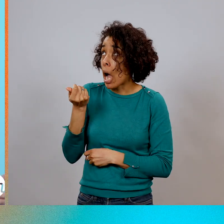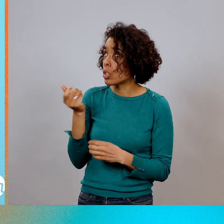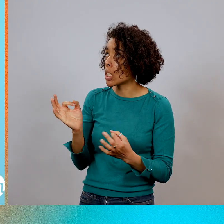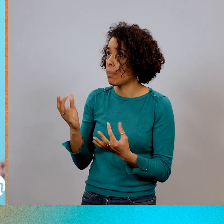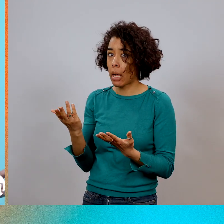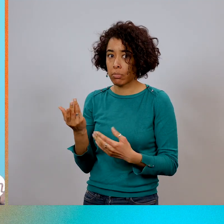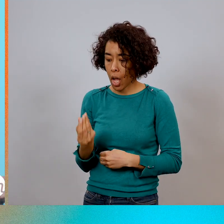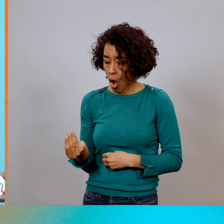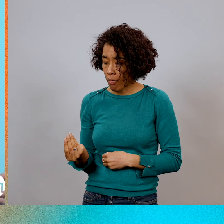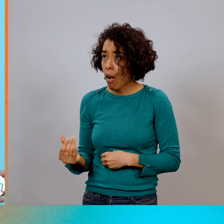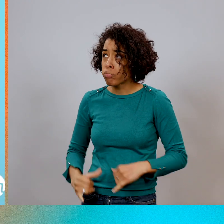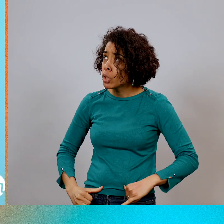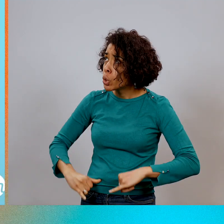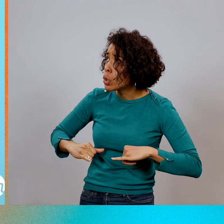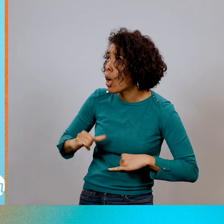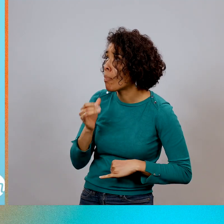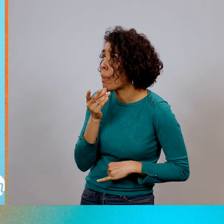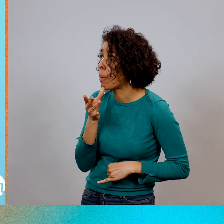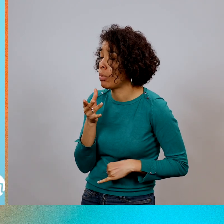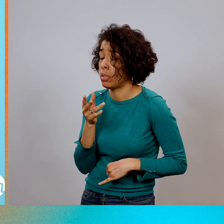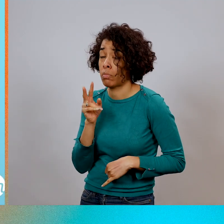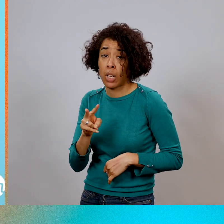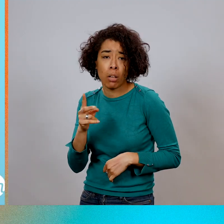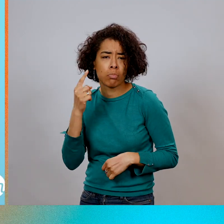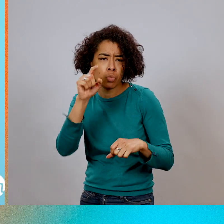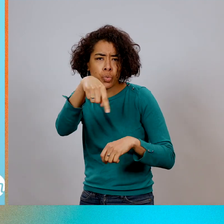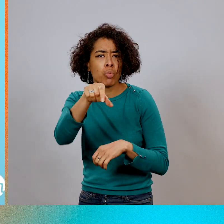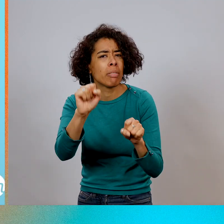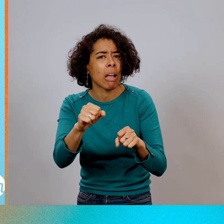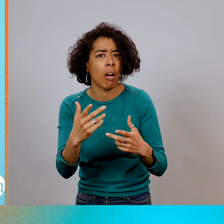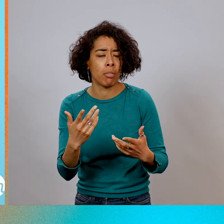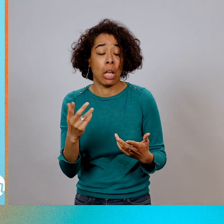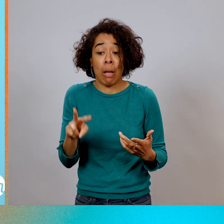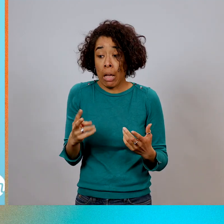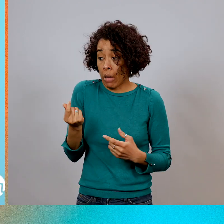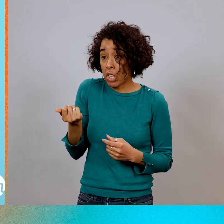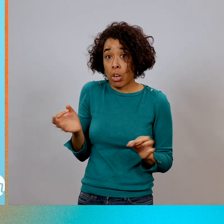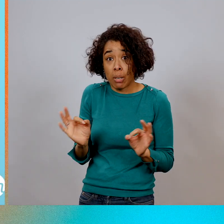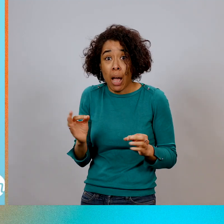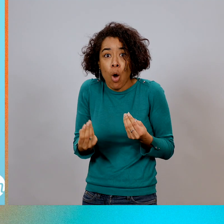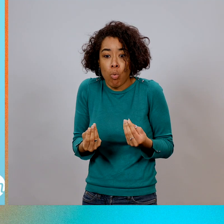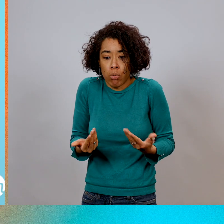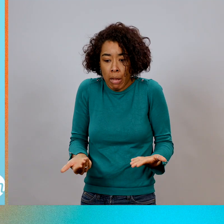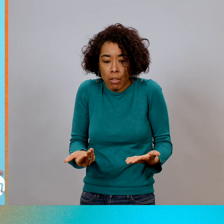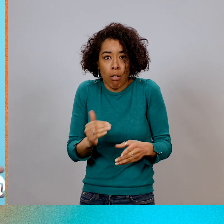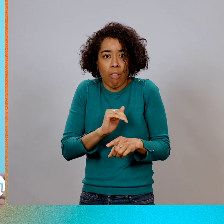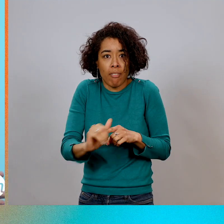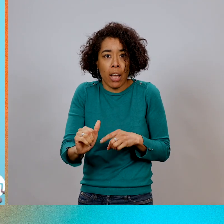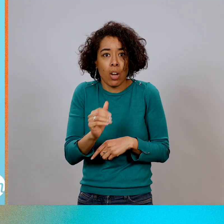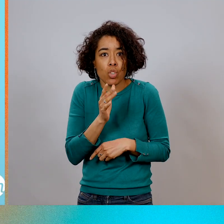» On est d'accord pour dire que ne pas avoir d'argent ou dire « Là, je ne pas faire ça parce que mes enfants sont petits. » On est d'accord pour dire que c'est quand